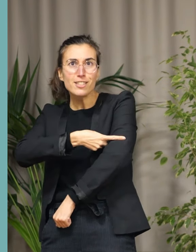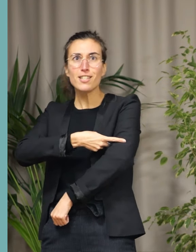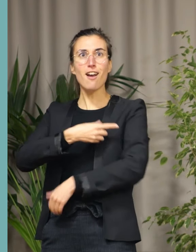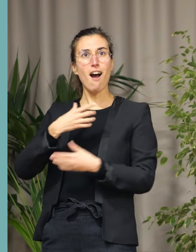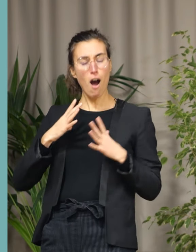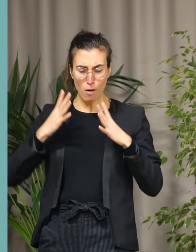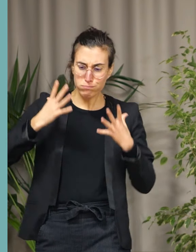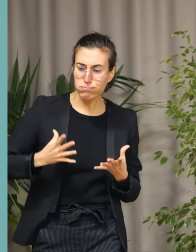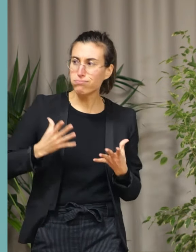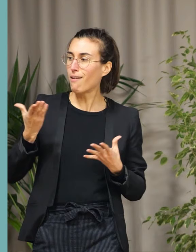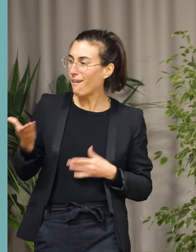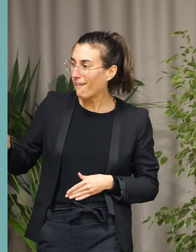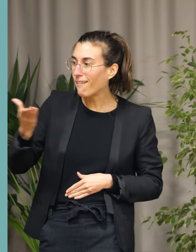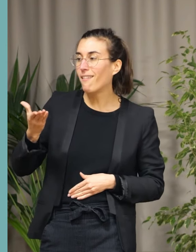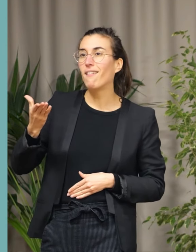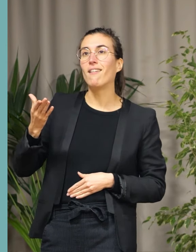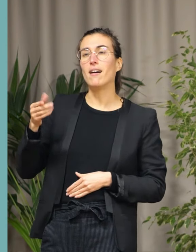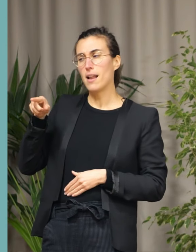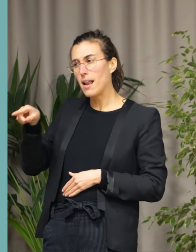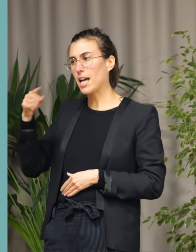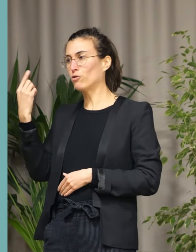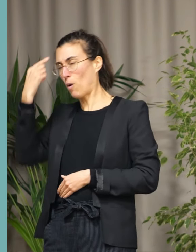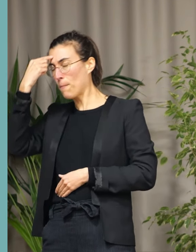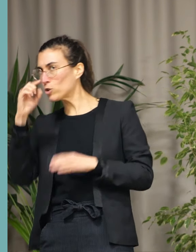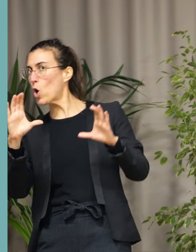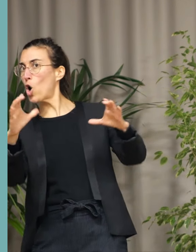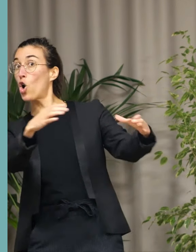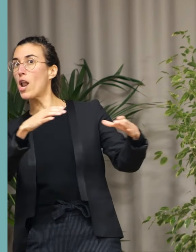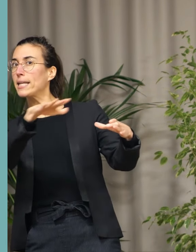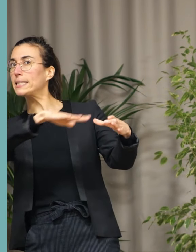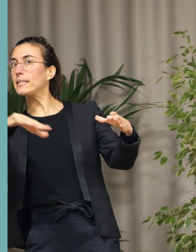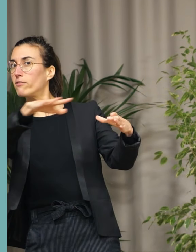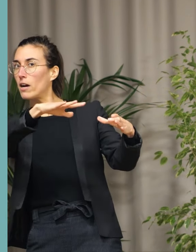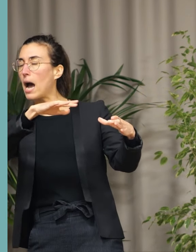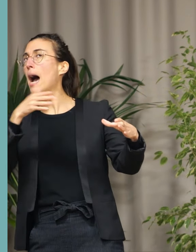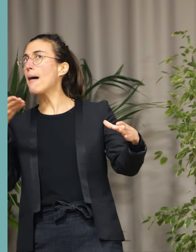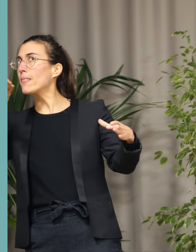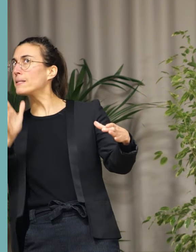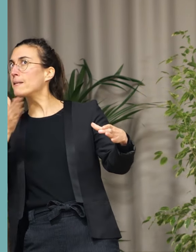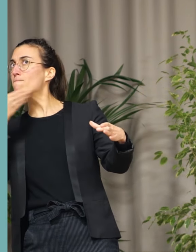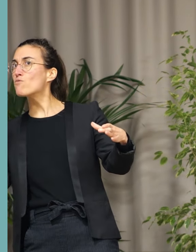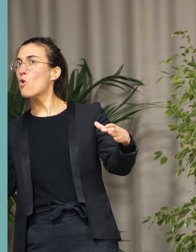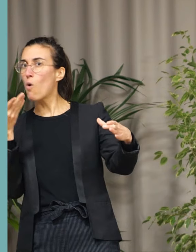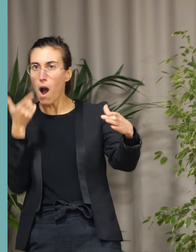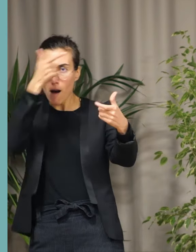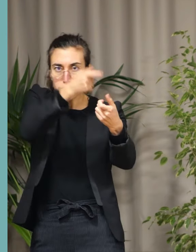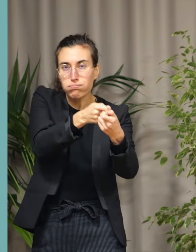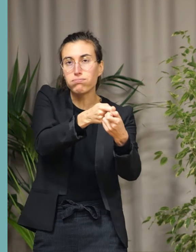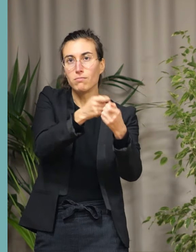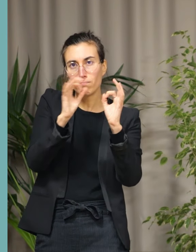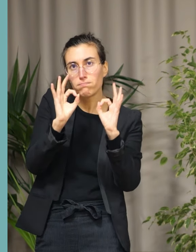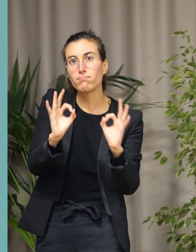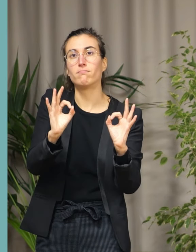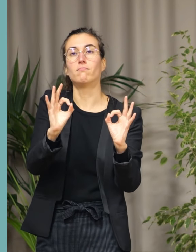ce sens du collectif qui, avec lui, permet la prise de décision au plus juste et qui nous paraît la plus